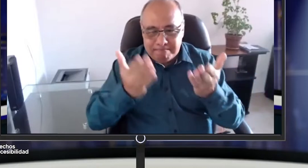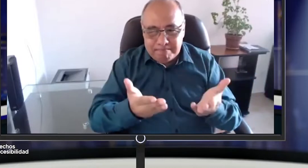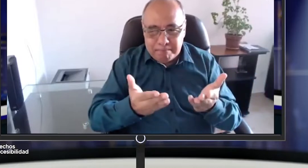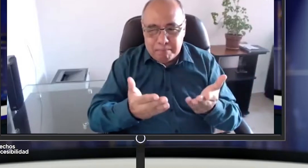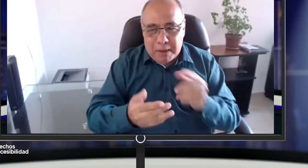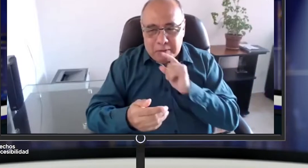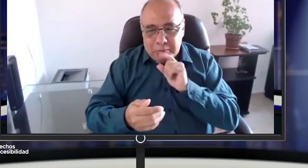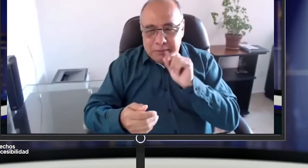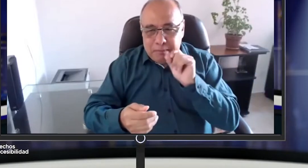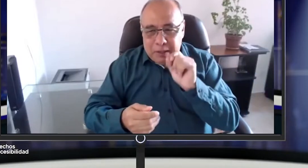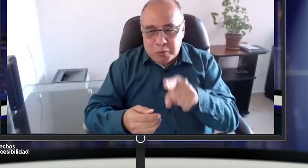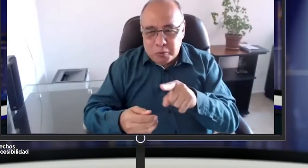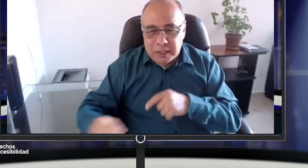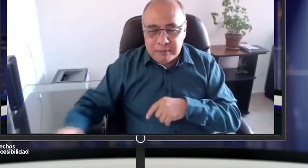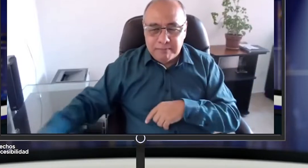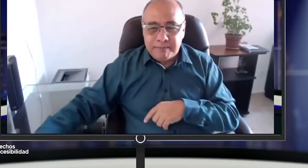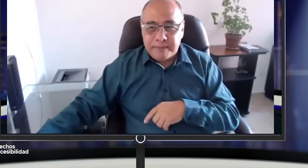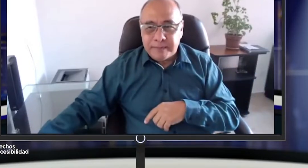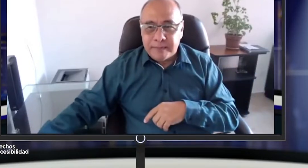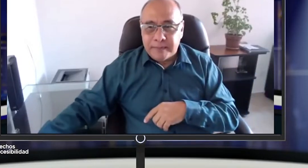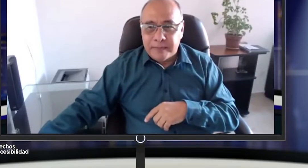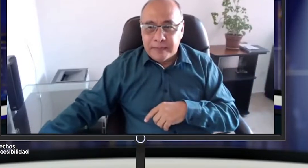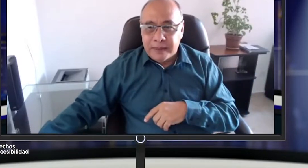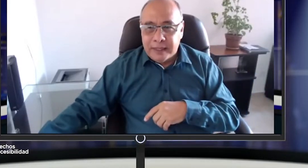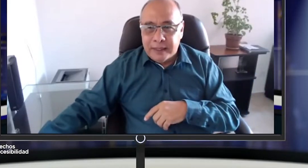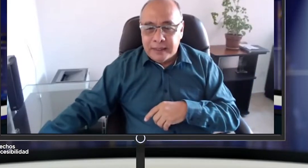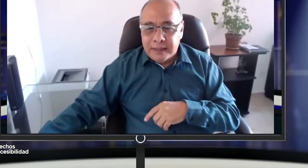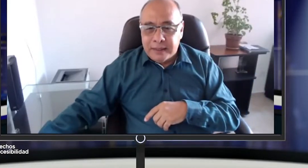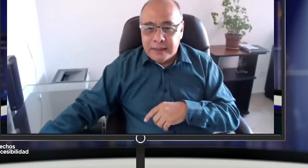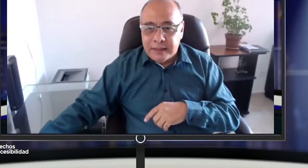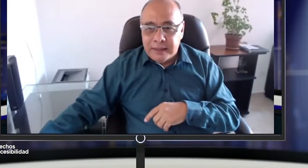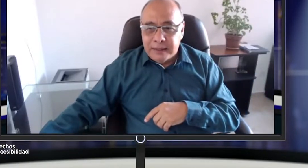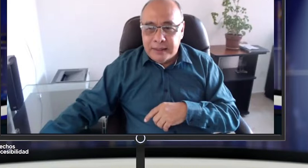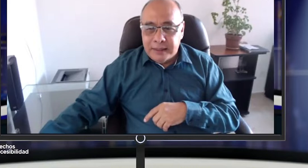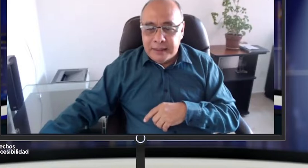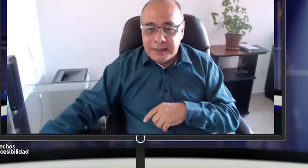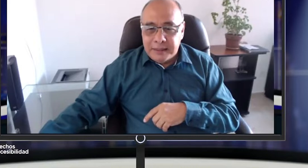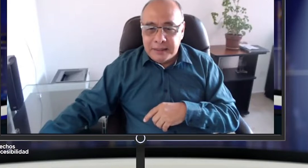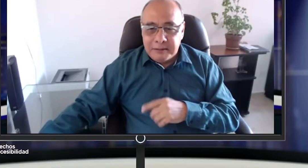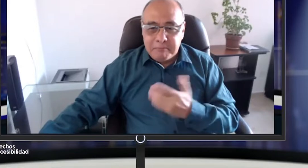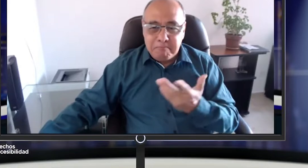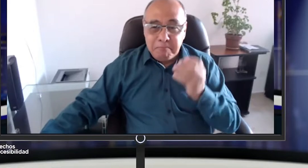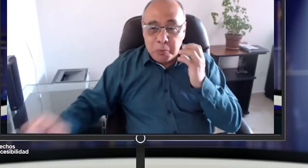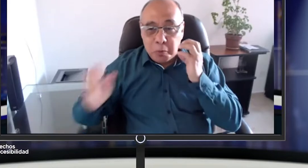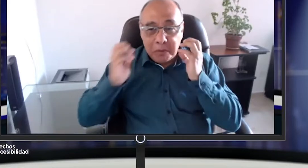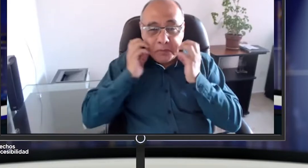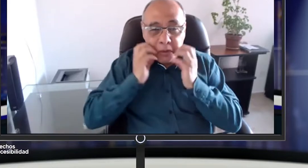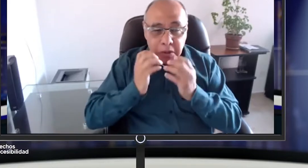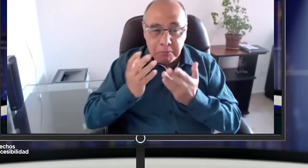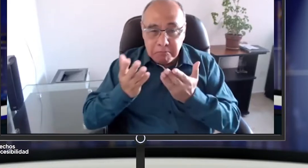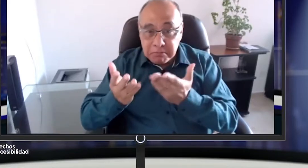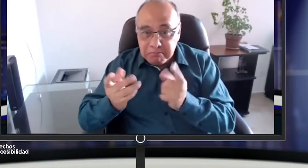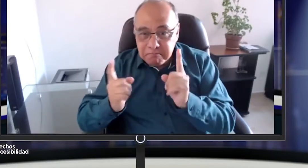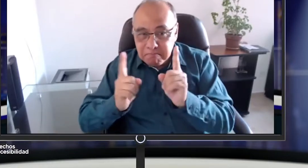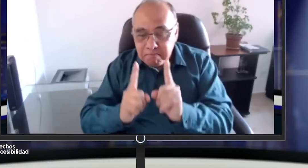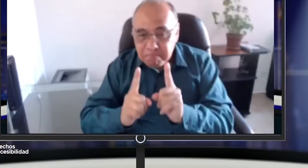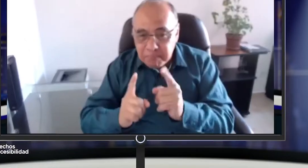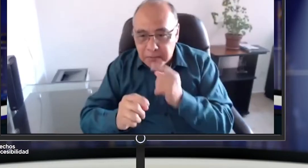Paso entonces con nuestros representantes de Econometría porque también queremos hacerles